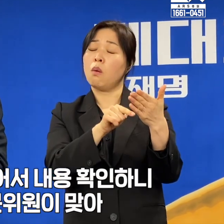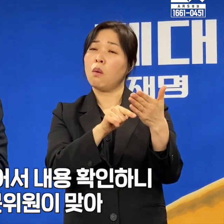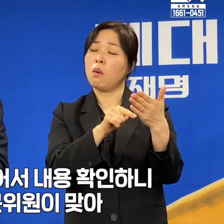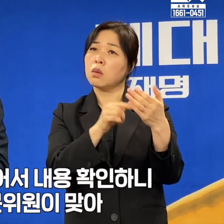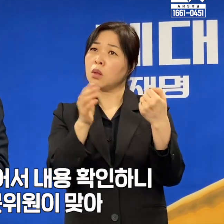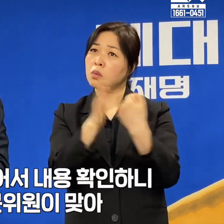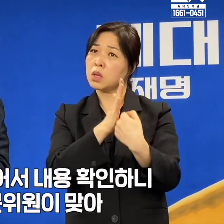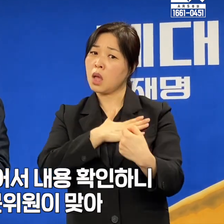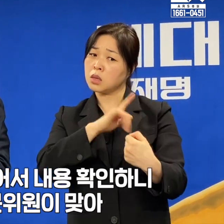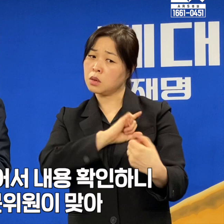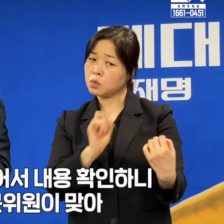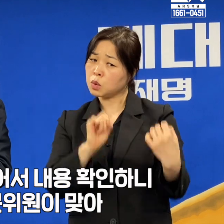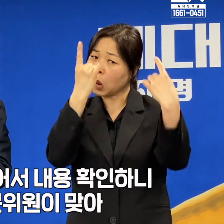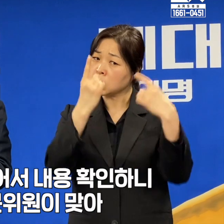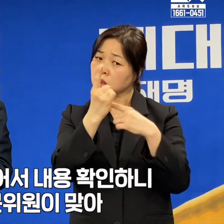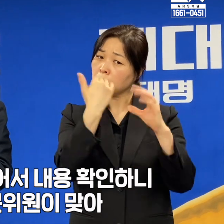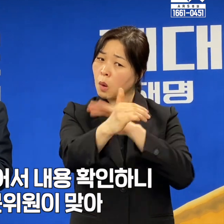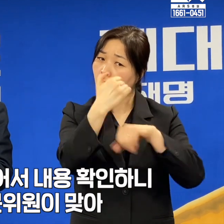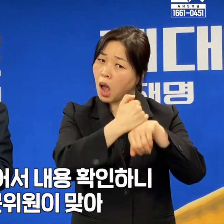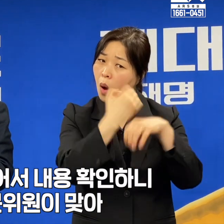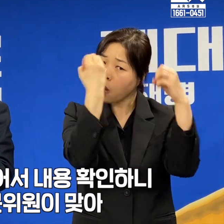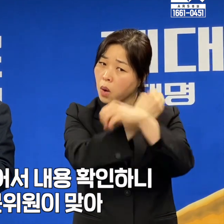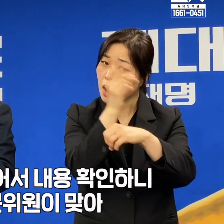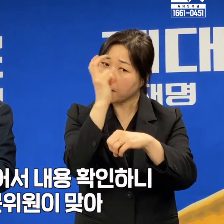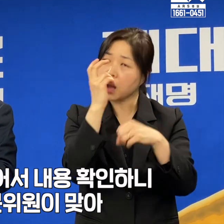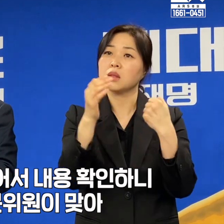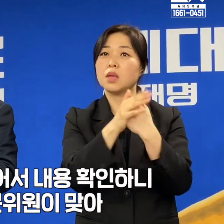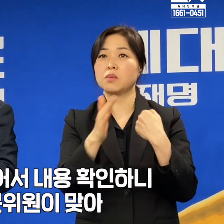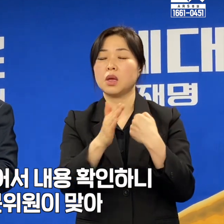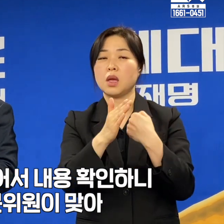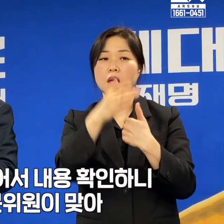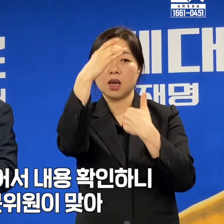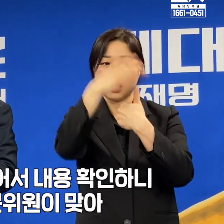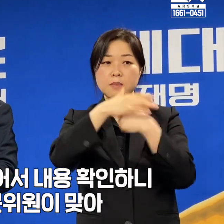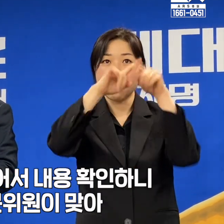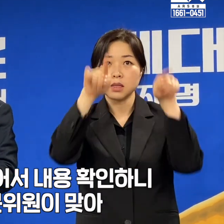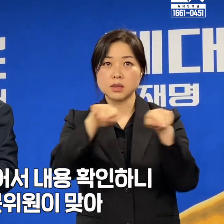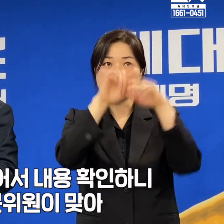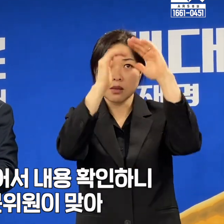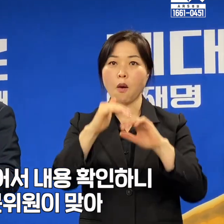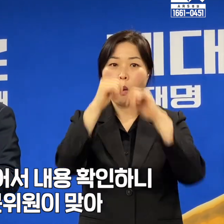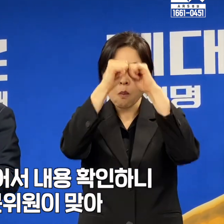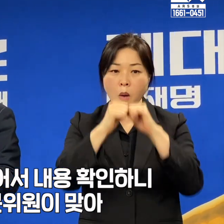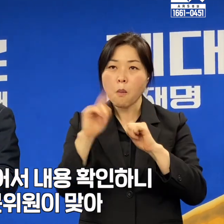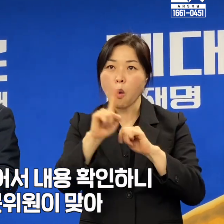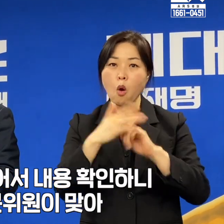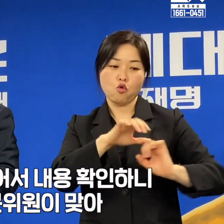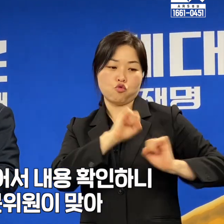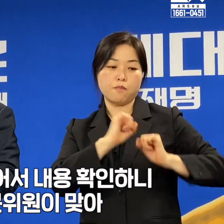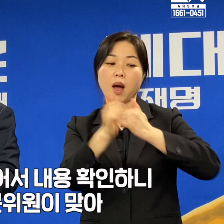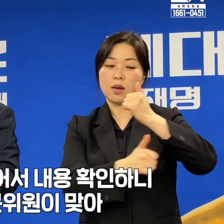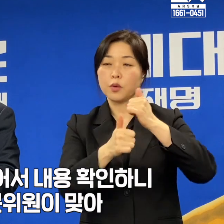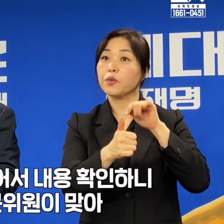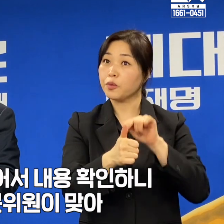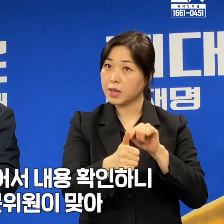동명인에게 보낸 것이 아닌가 하고 임명장 내용을 자세히 보니까 국방위